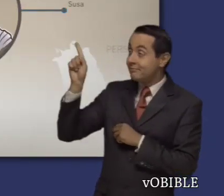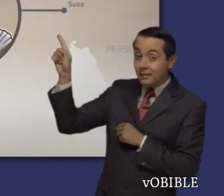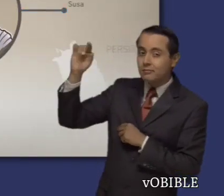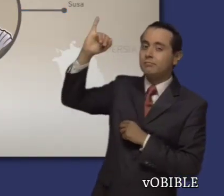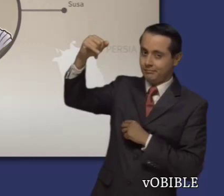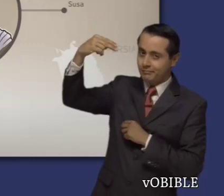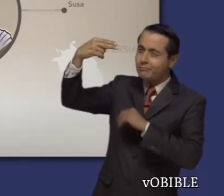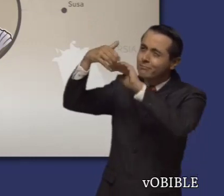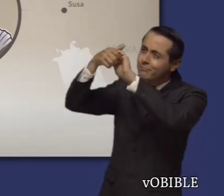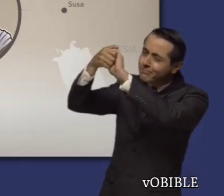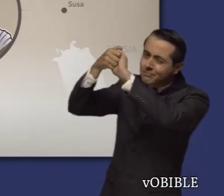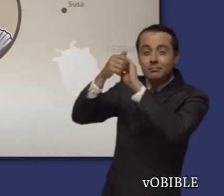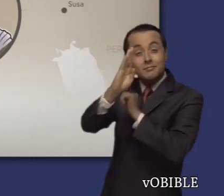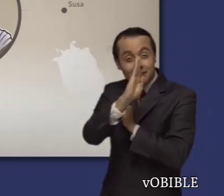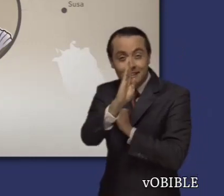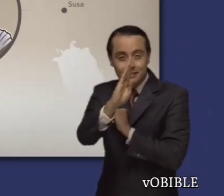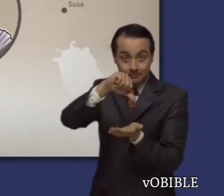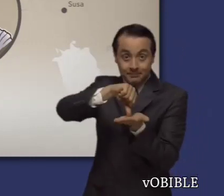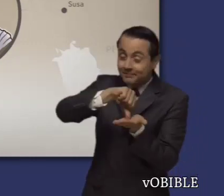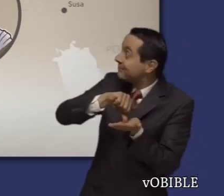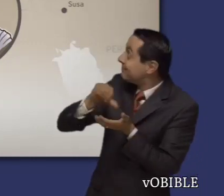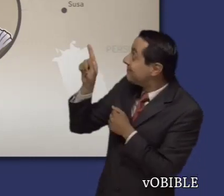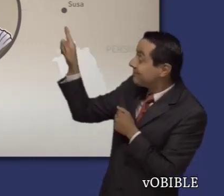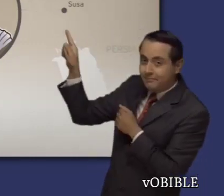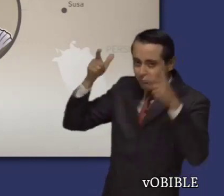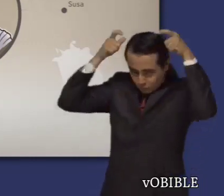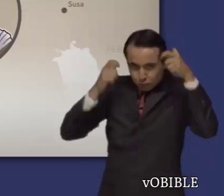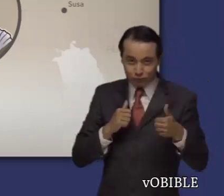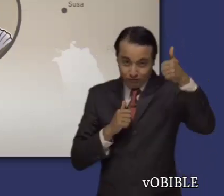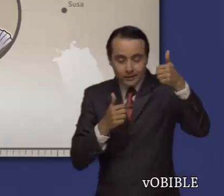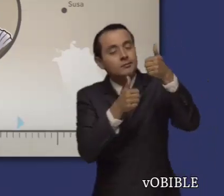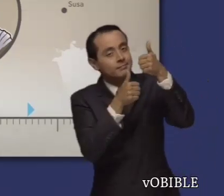Tenía un cargo muy importante. Era el copero del rey Artajerges.